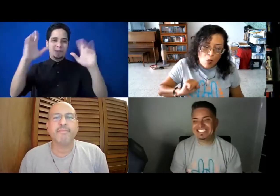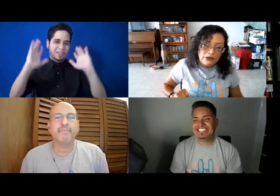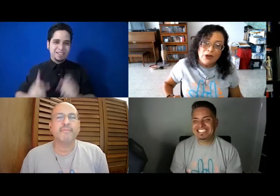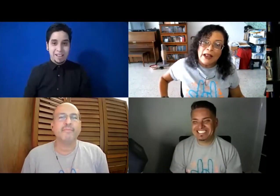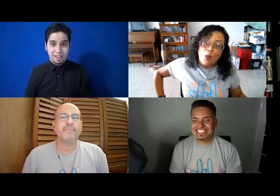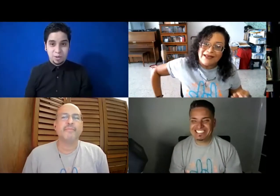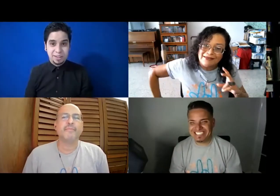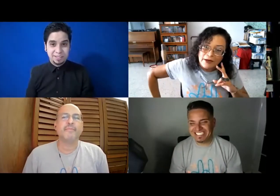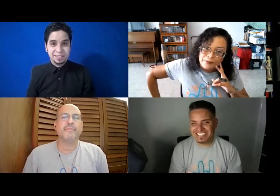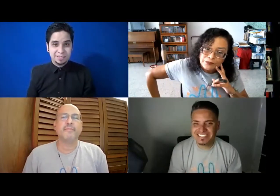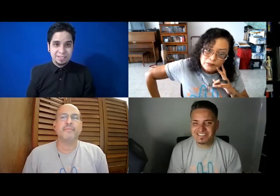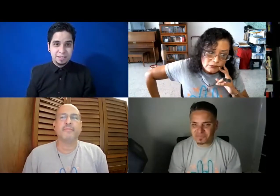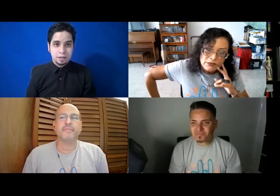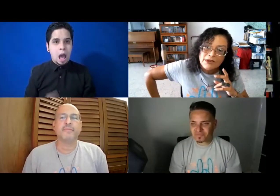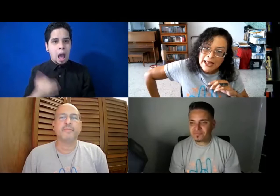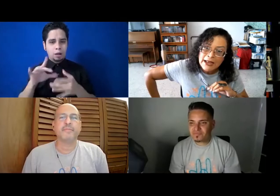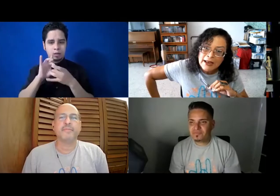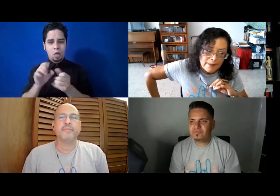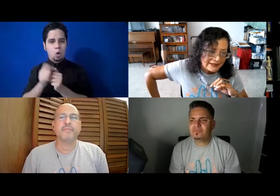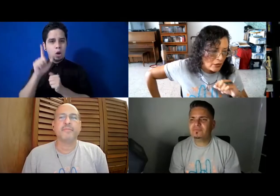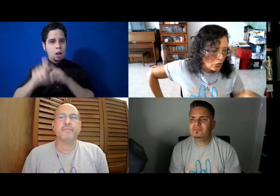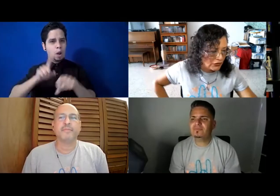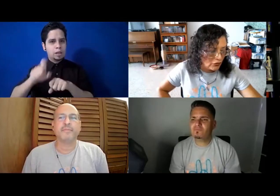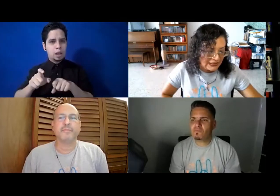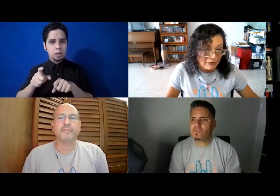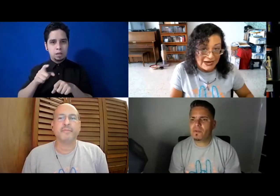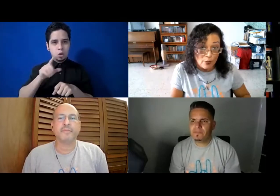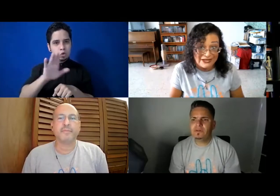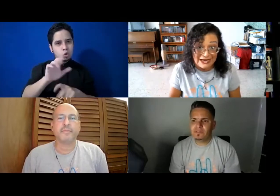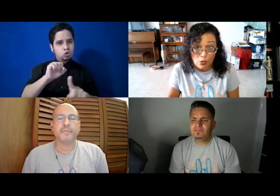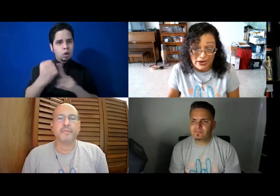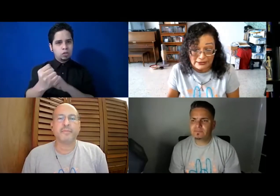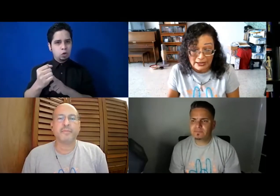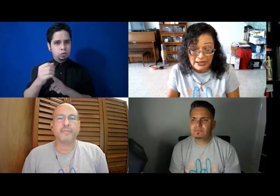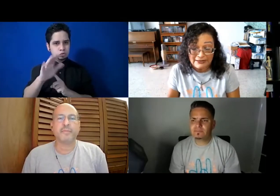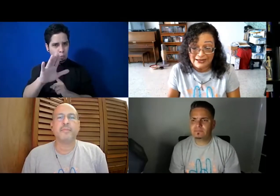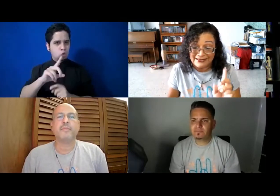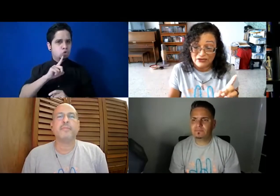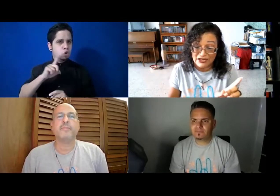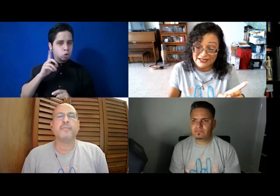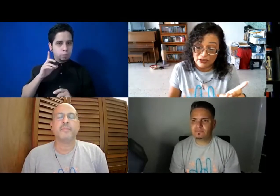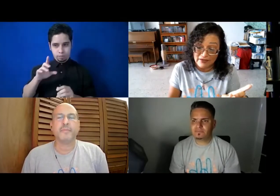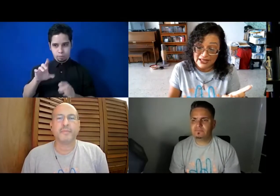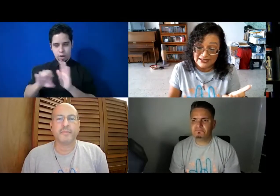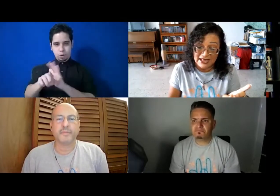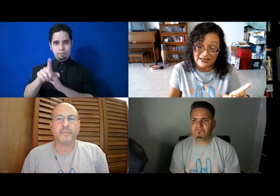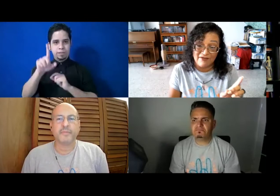cuanto a la encuesta, ¿qué ha pasado contigo? Fíjate, mira cómo dice la encuesta, te están solicitando evidencia de